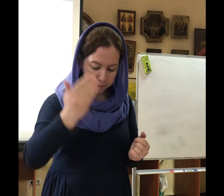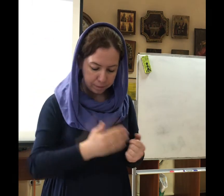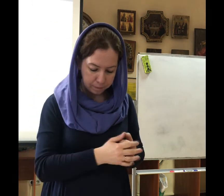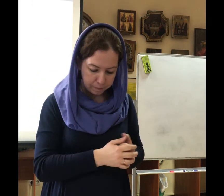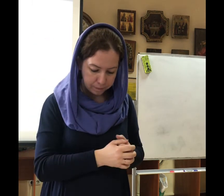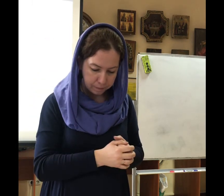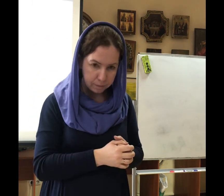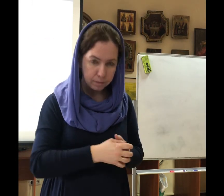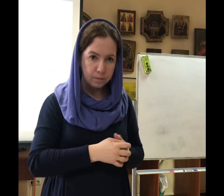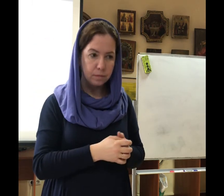Иначе проживаю.